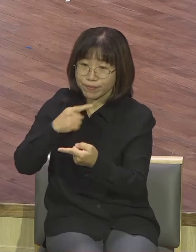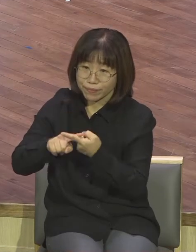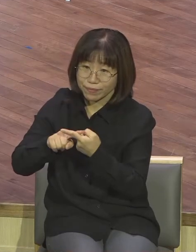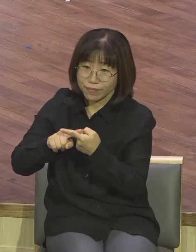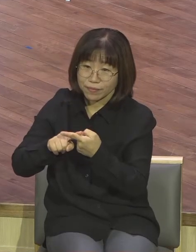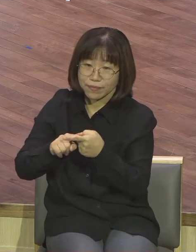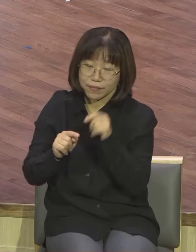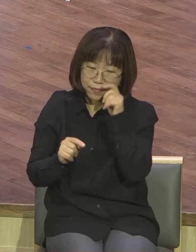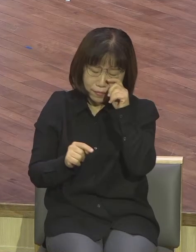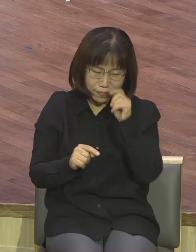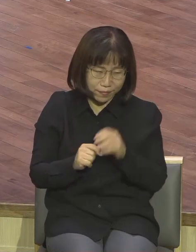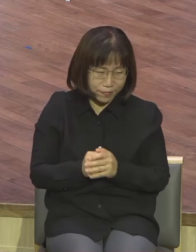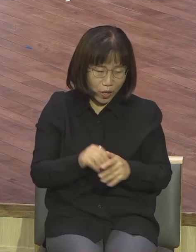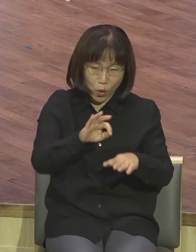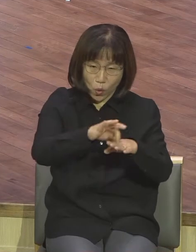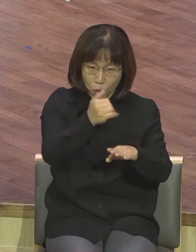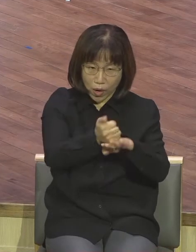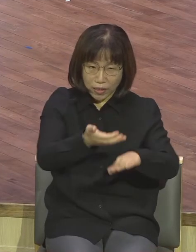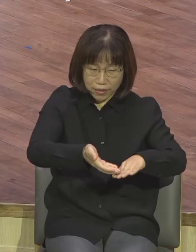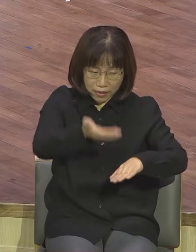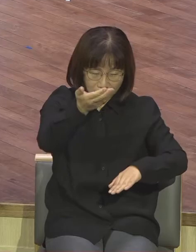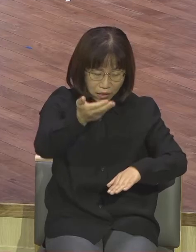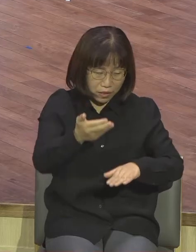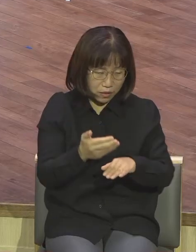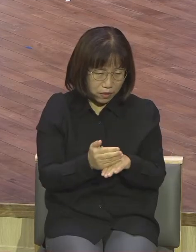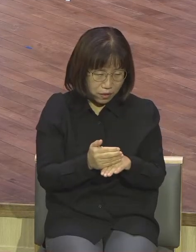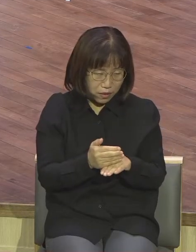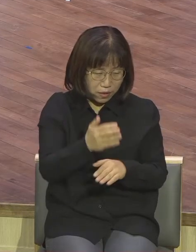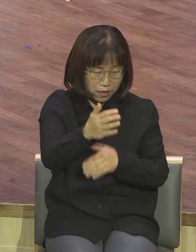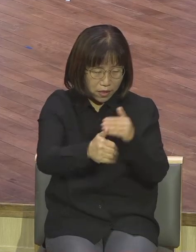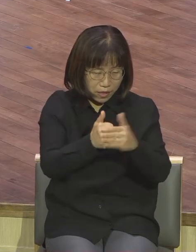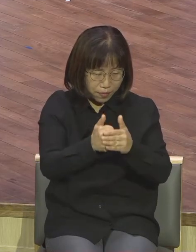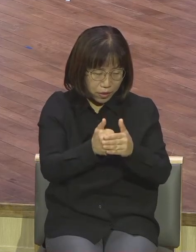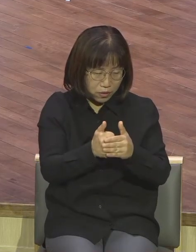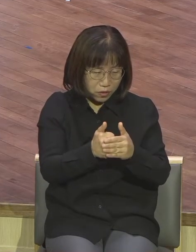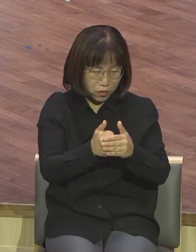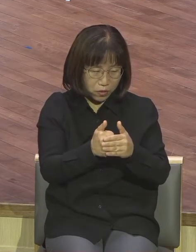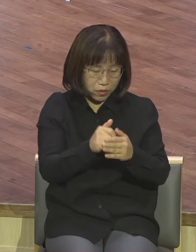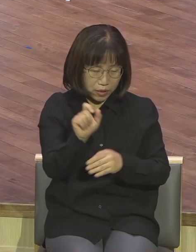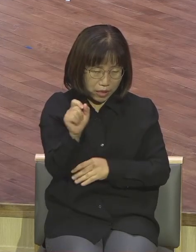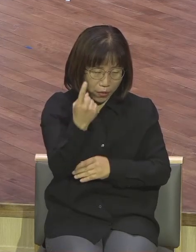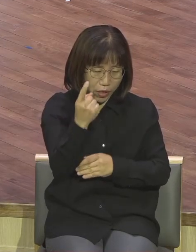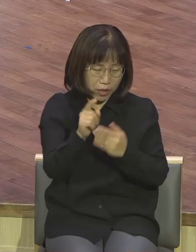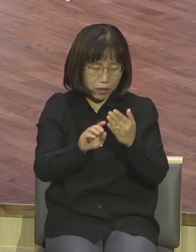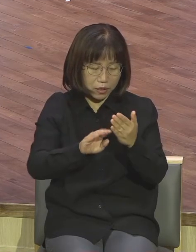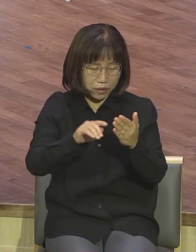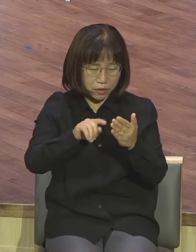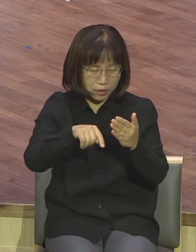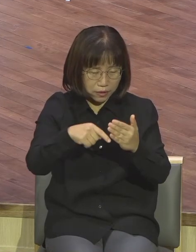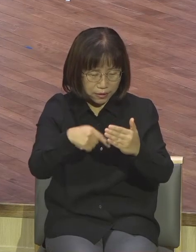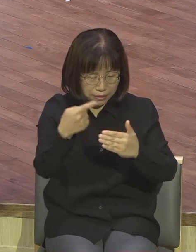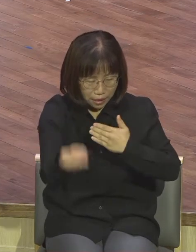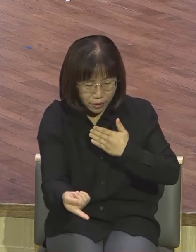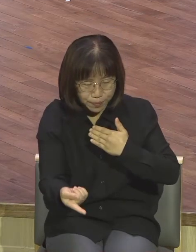9장 4절로 오지로 보면 하나님께서 따윗에 이어서 이제 왕위에 오를 솔로몬에게